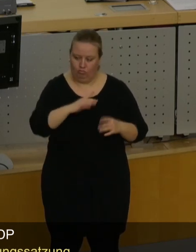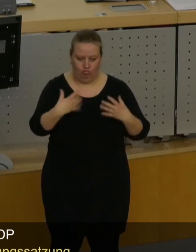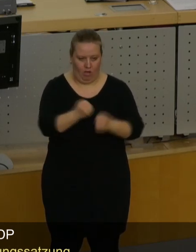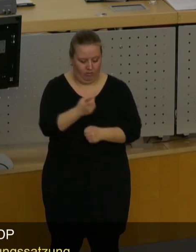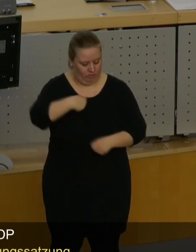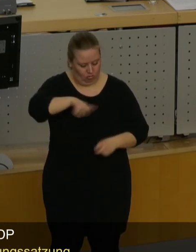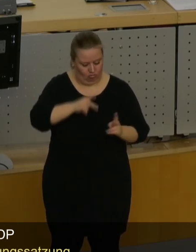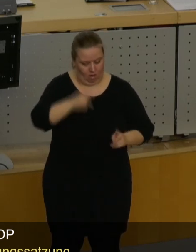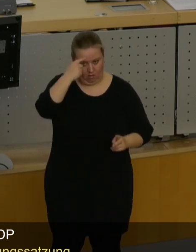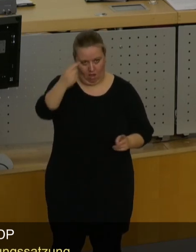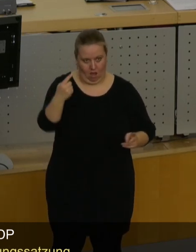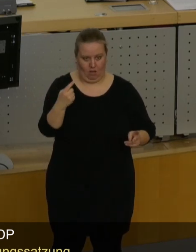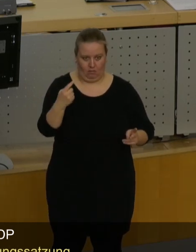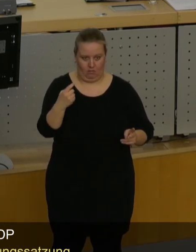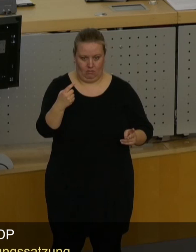Wir als Stadtrat hätten,